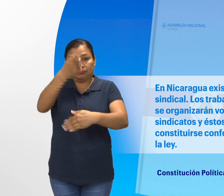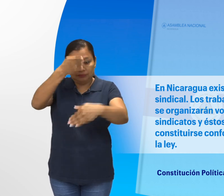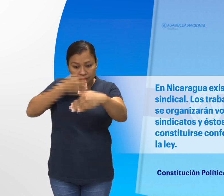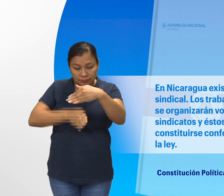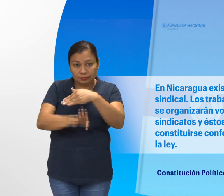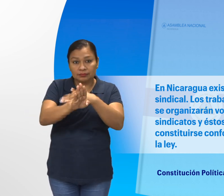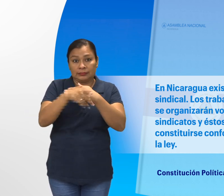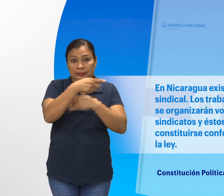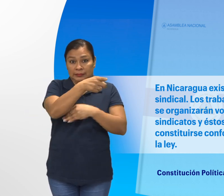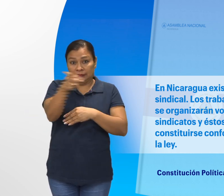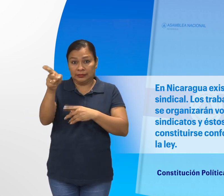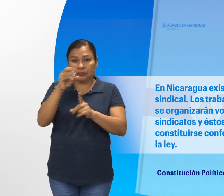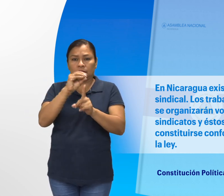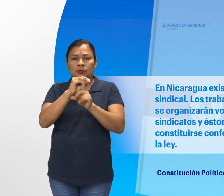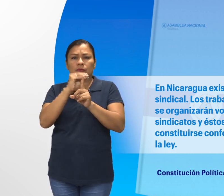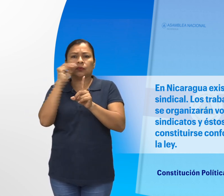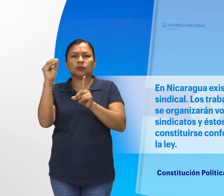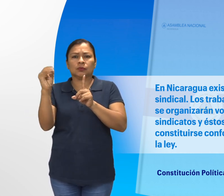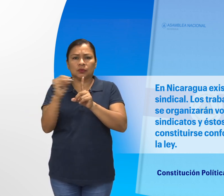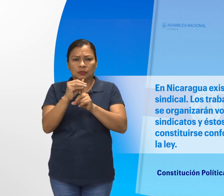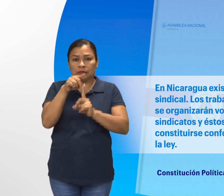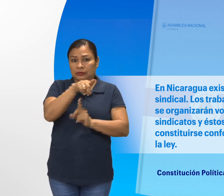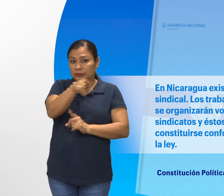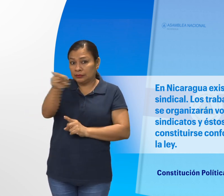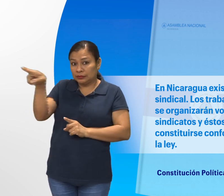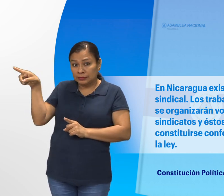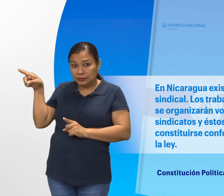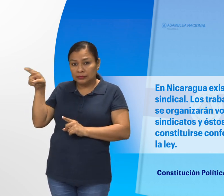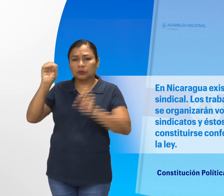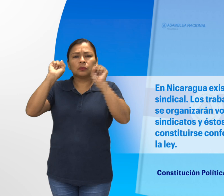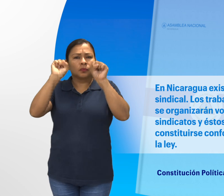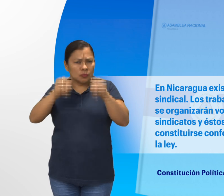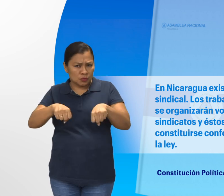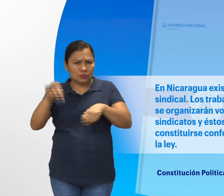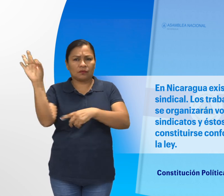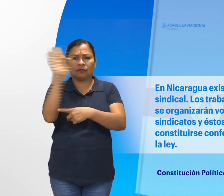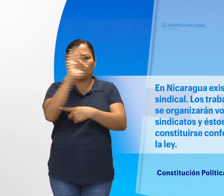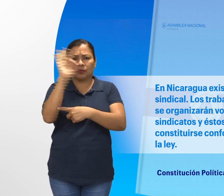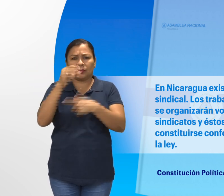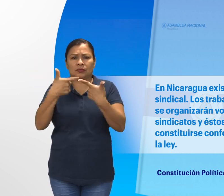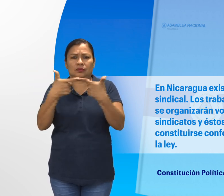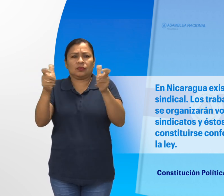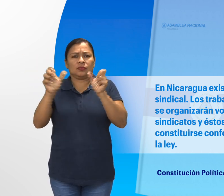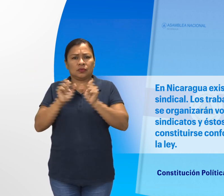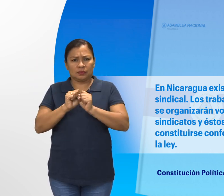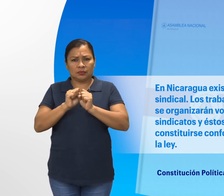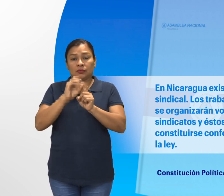voluntariamente en sindicatos y estos podrán constituirse conforme lo establece la ley